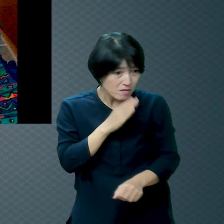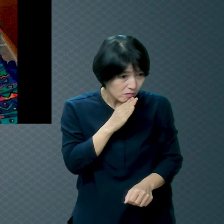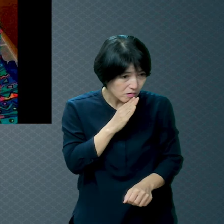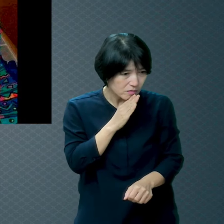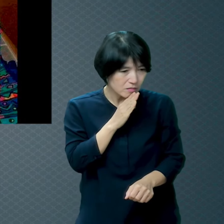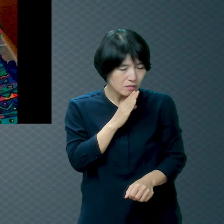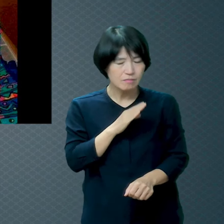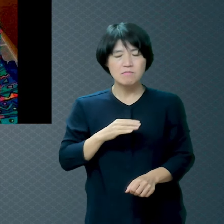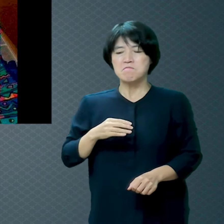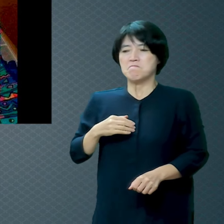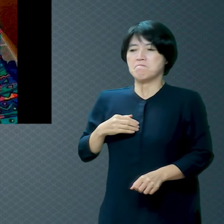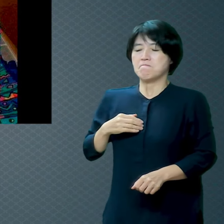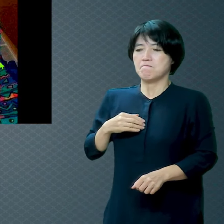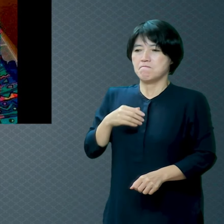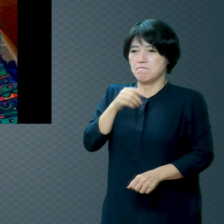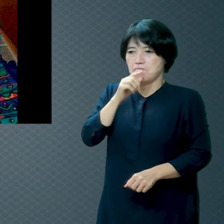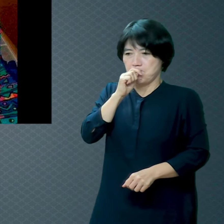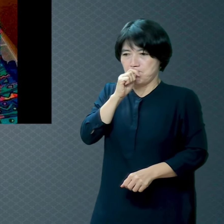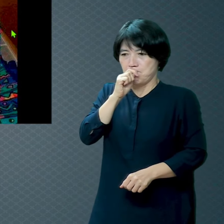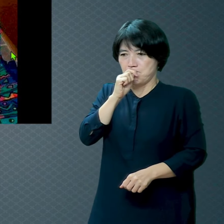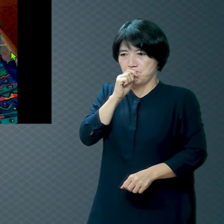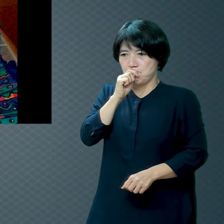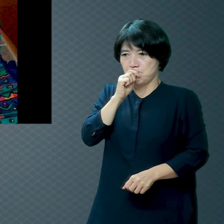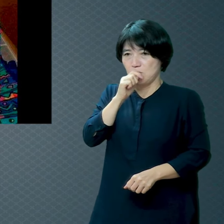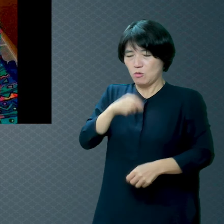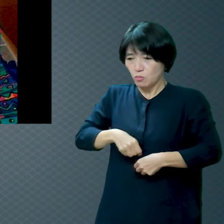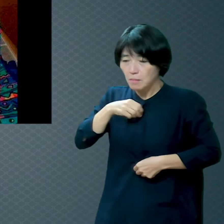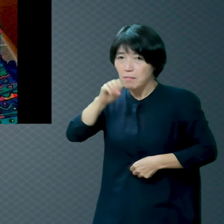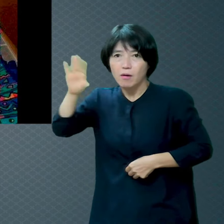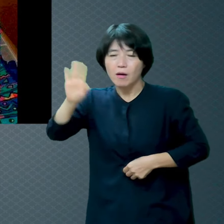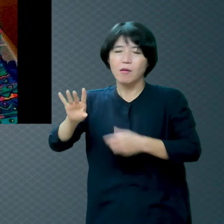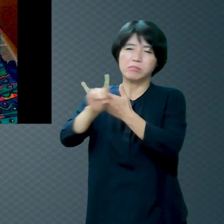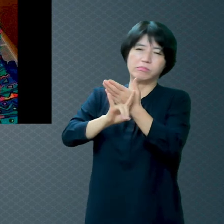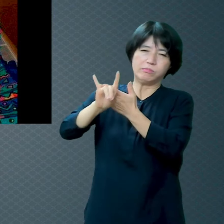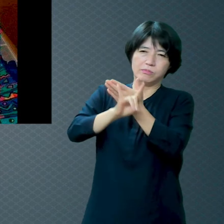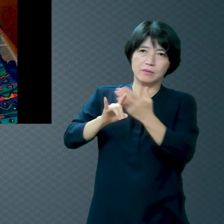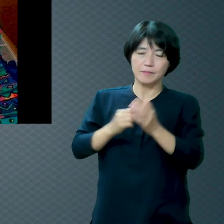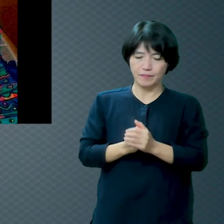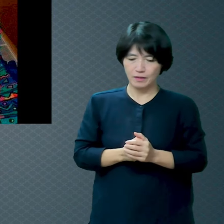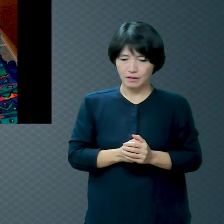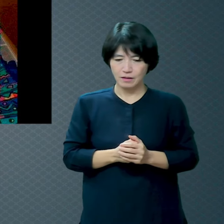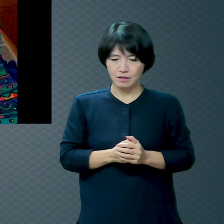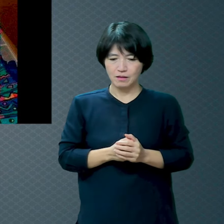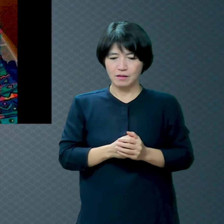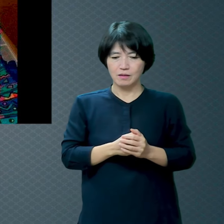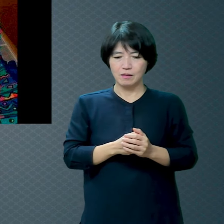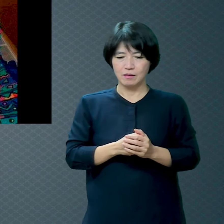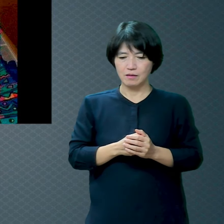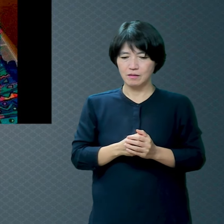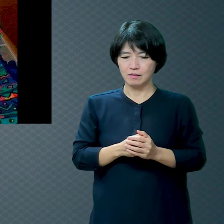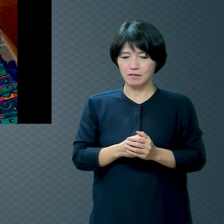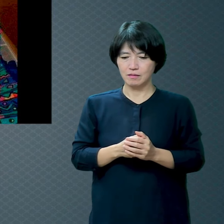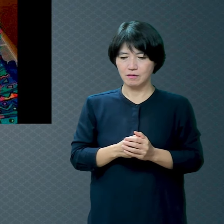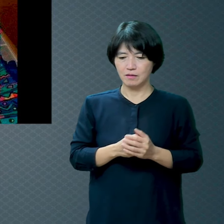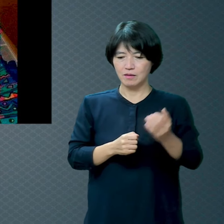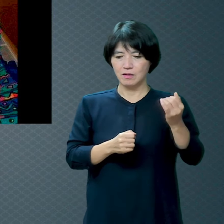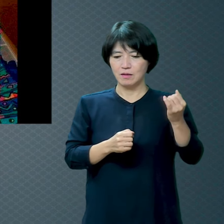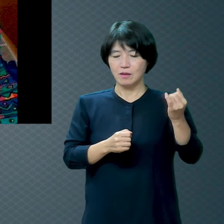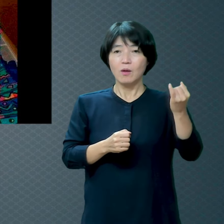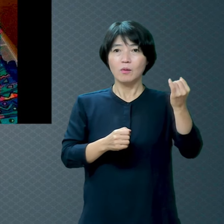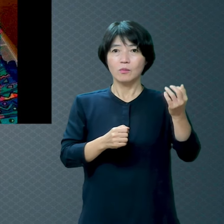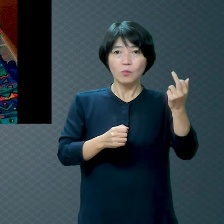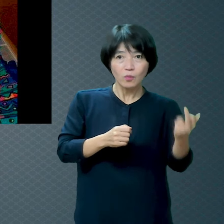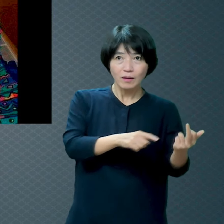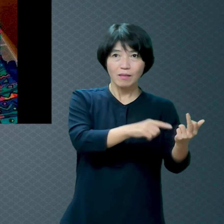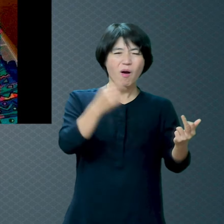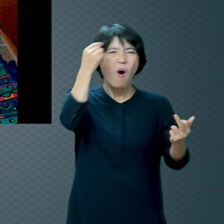동생 얼굴에다가 난장판 해놓고 좋아하잖아요 남의 불행이 나의 행복이 되는